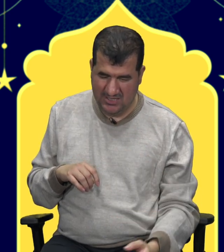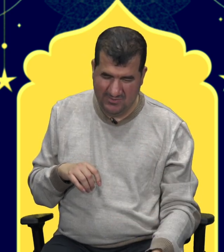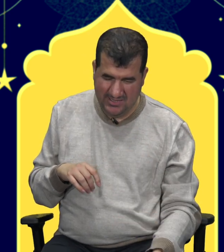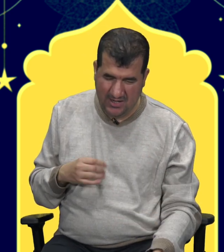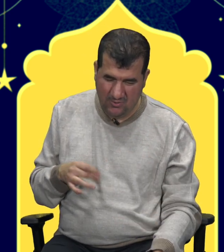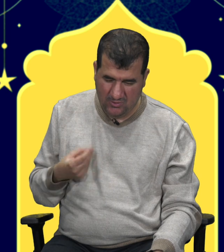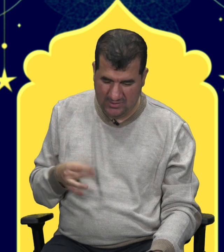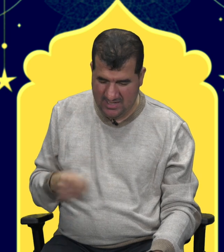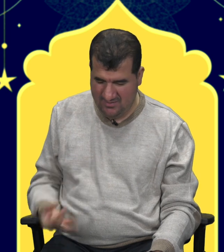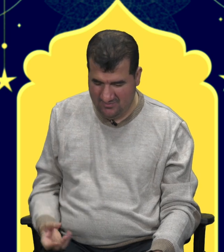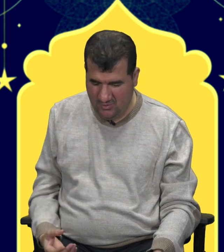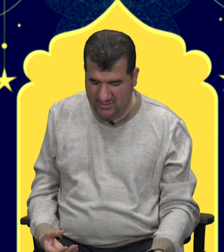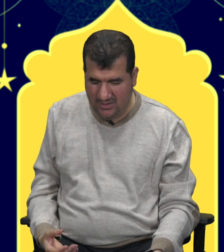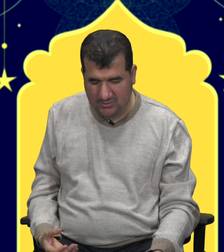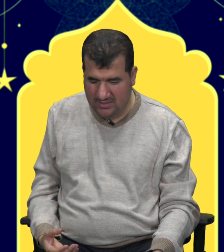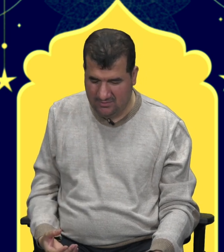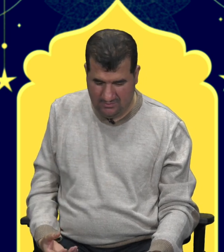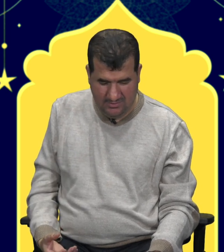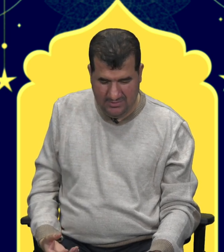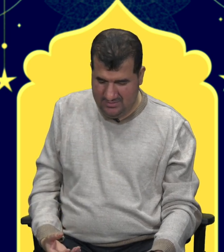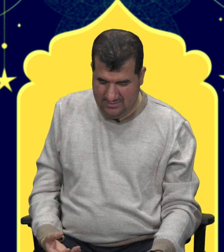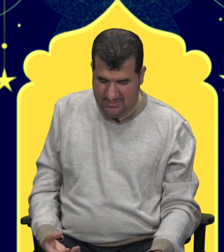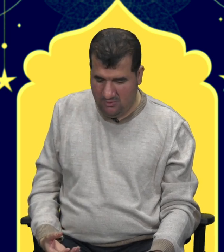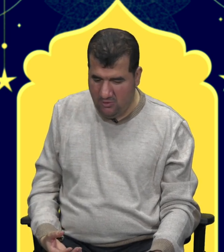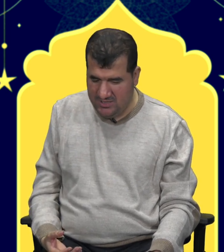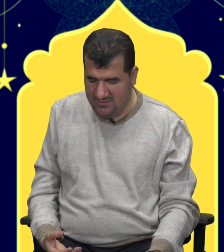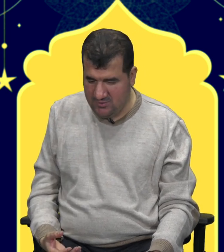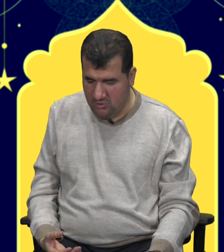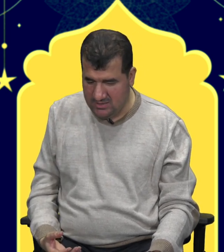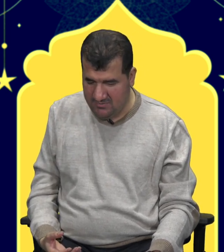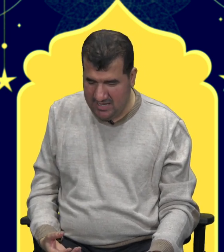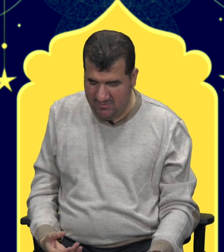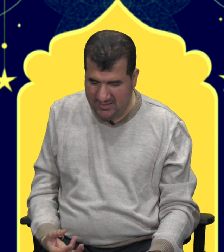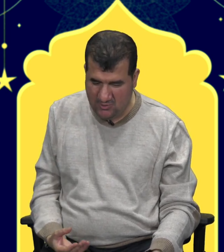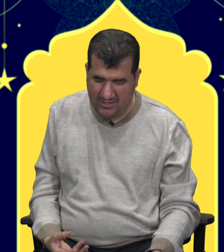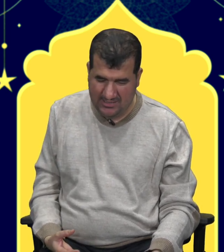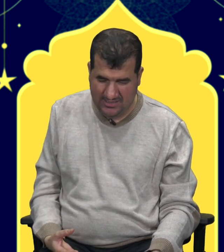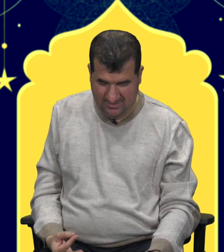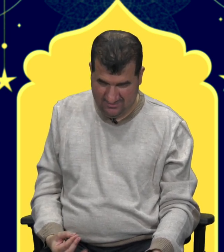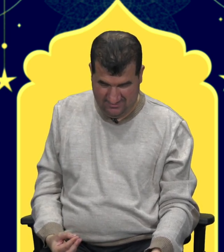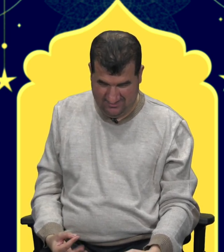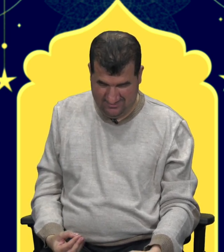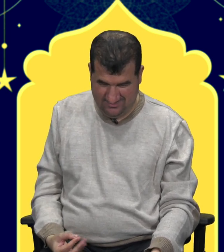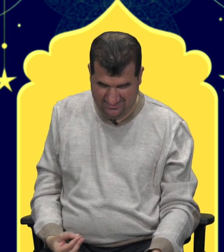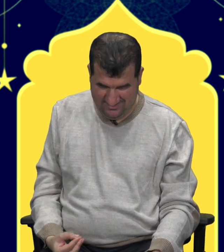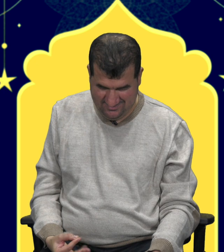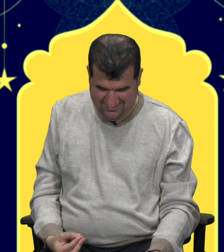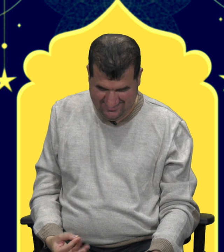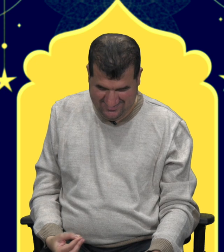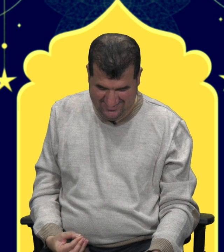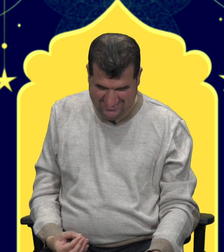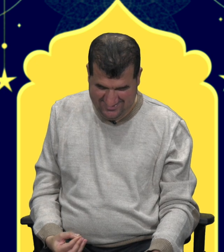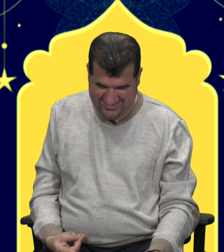diyalog oldu yani. O diyalogdan öncesi ve sonrası bayağı bir beni zorladı. Bıraksaydınız oruçları kim bilir ne olacaktı.